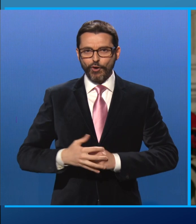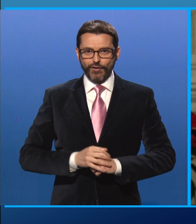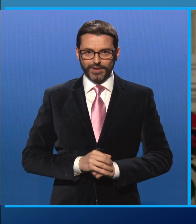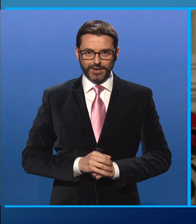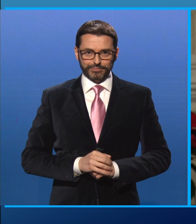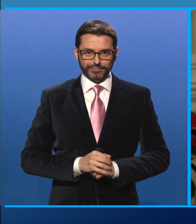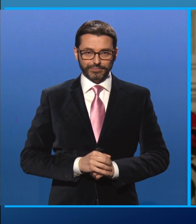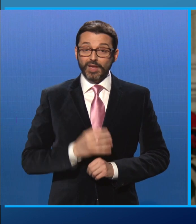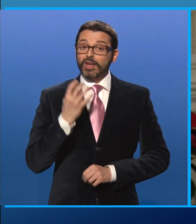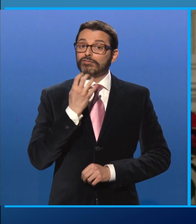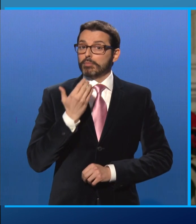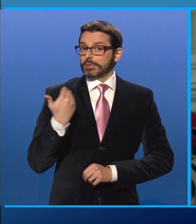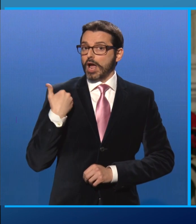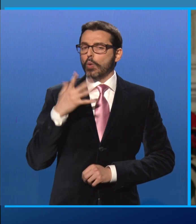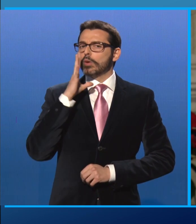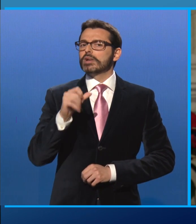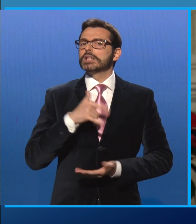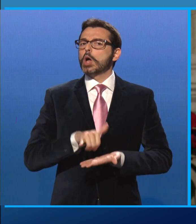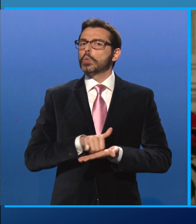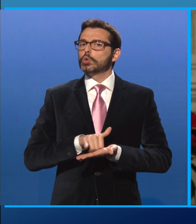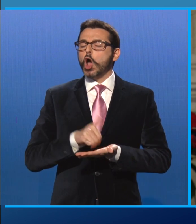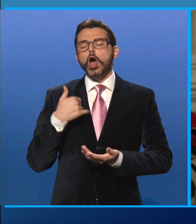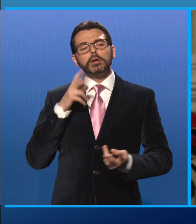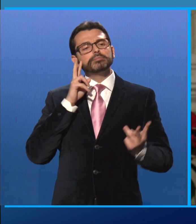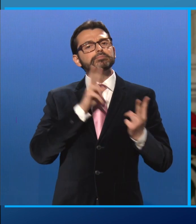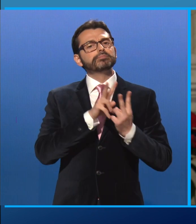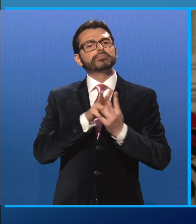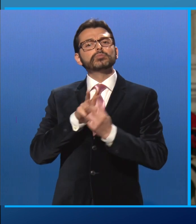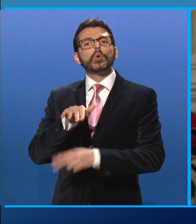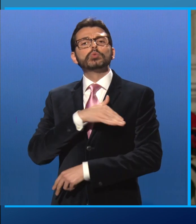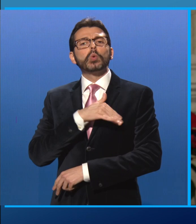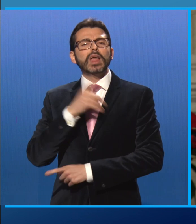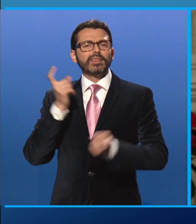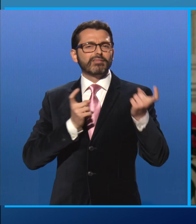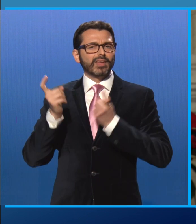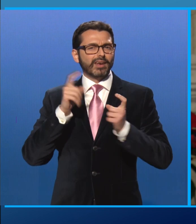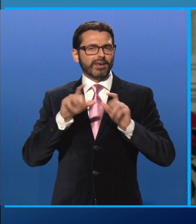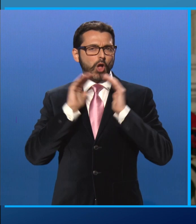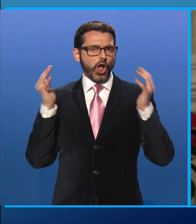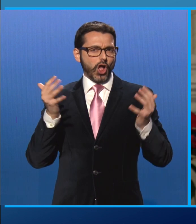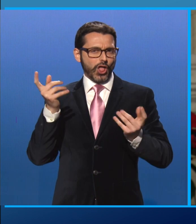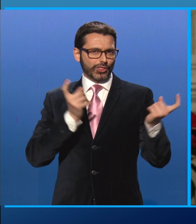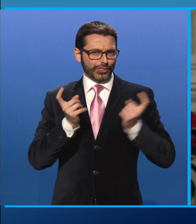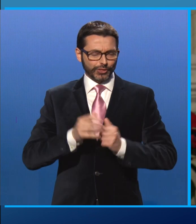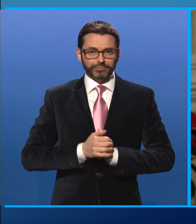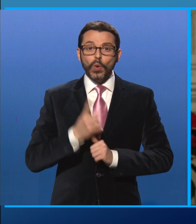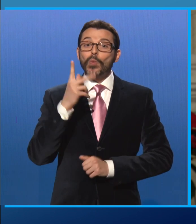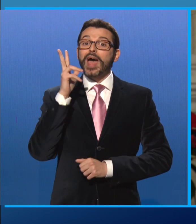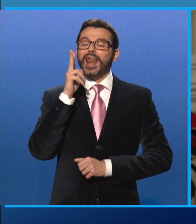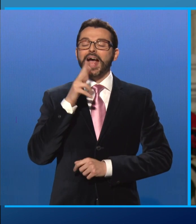in una università di New York, ho incontrato studenti di ogni continente. Una ragazza ha aperto il suo intervento